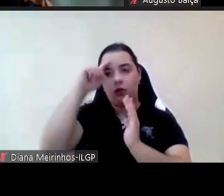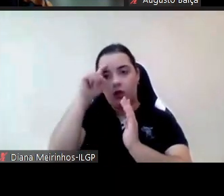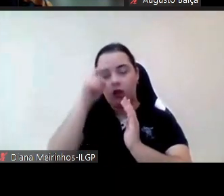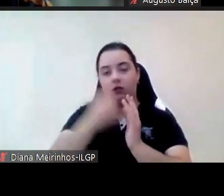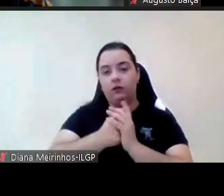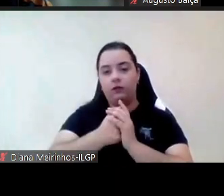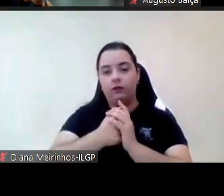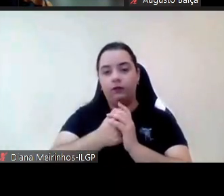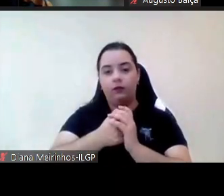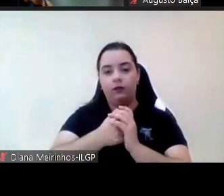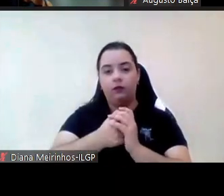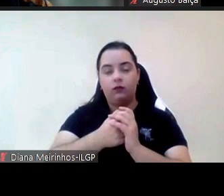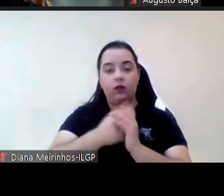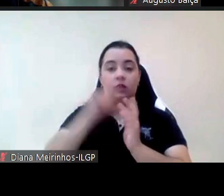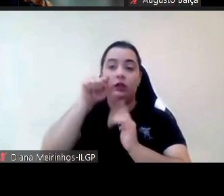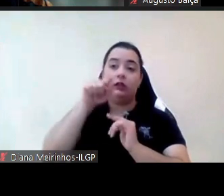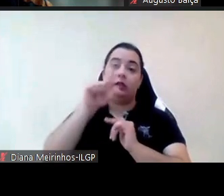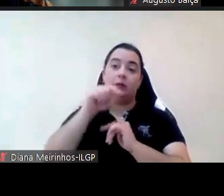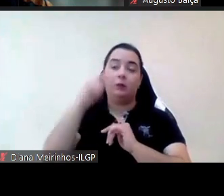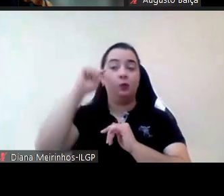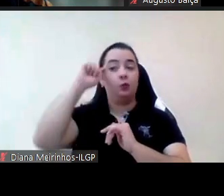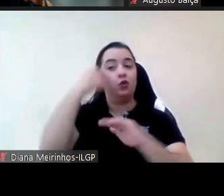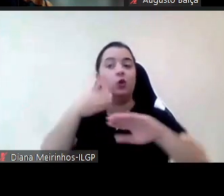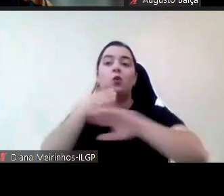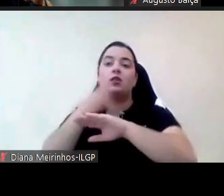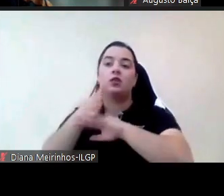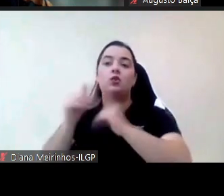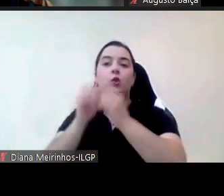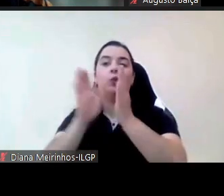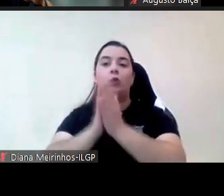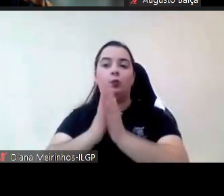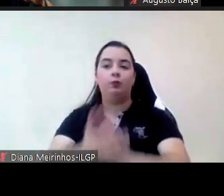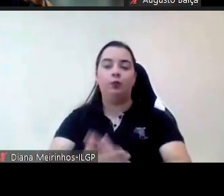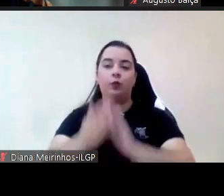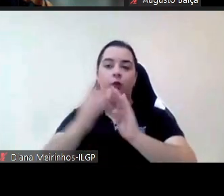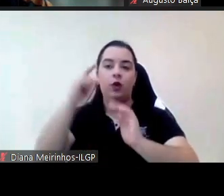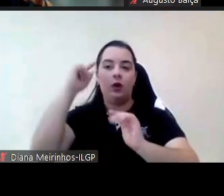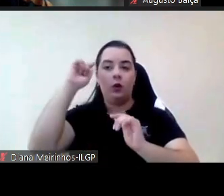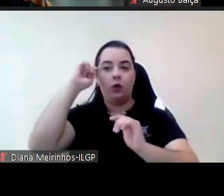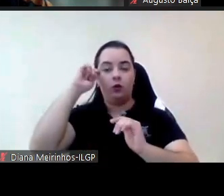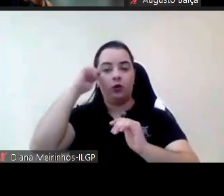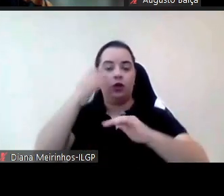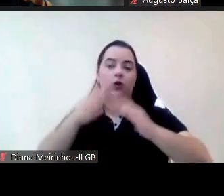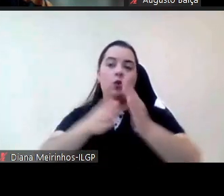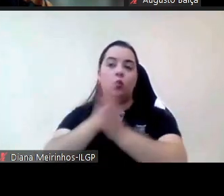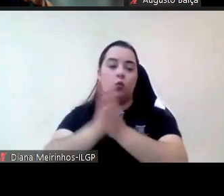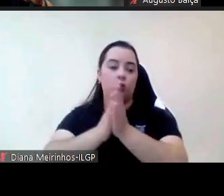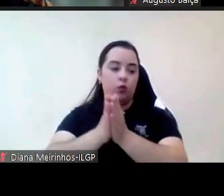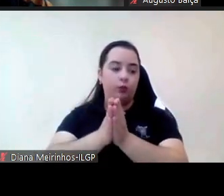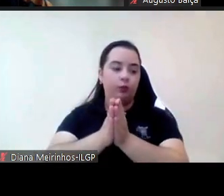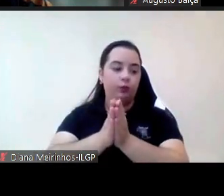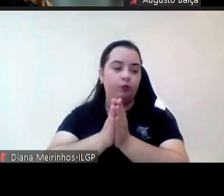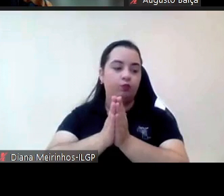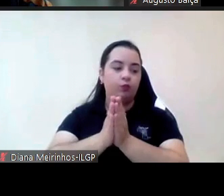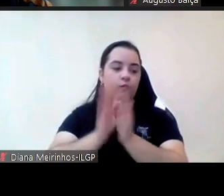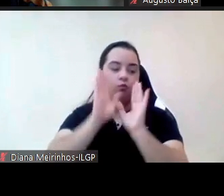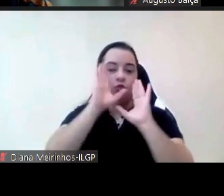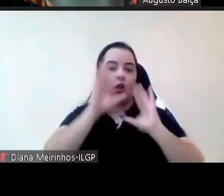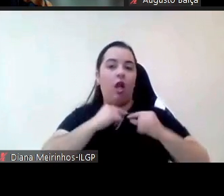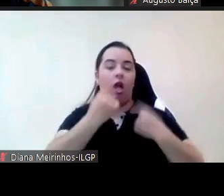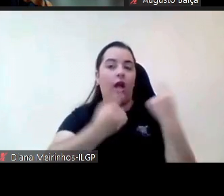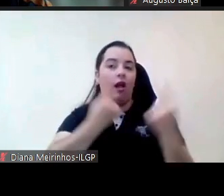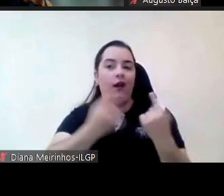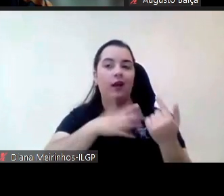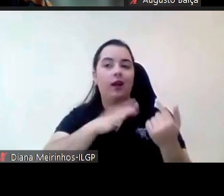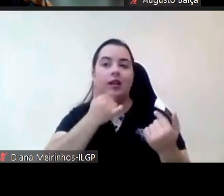compromete aqui o acesso muito obrigada não sei se mais alguém gostaria de